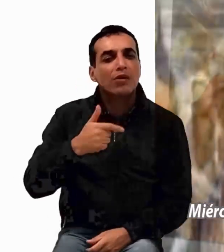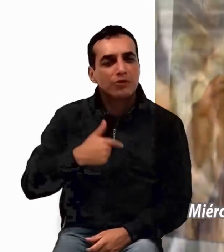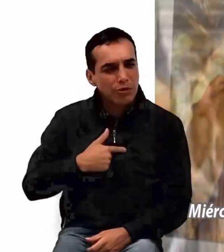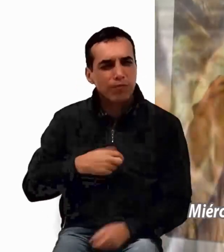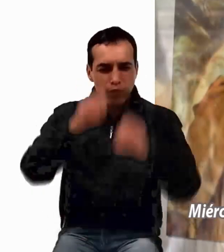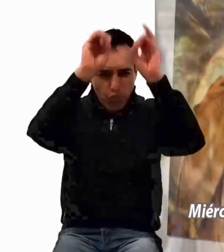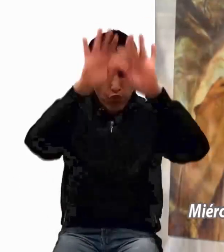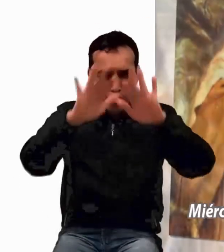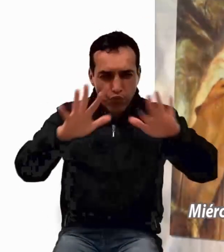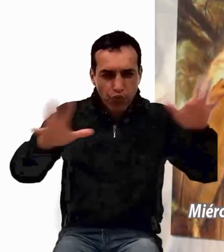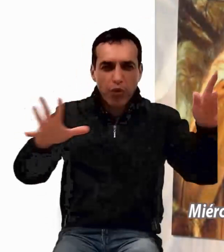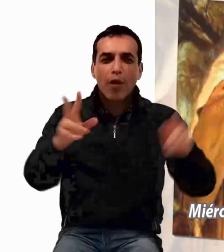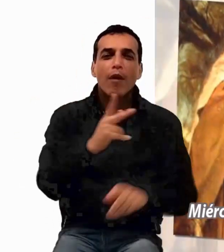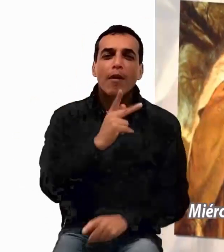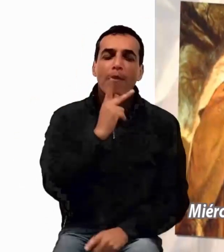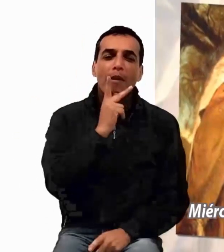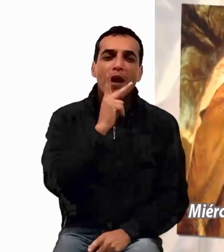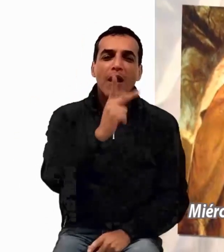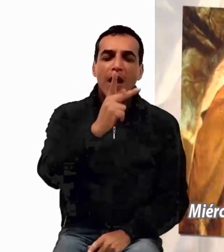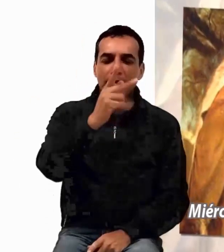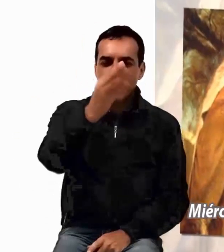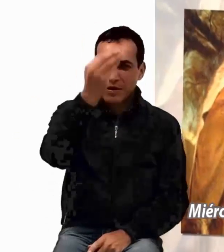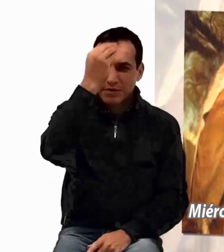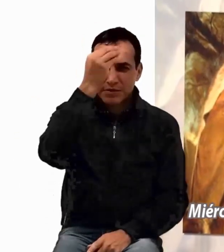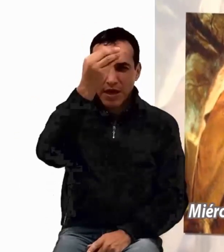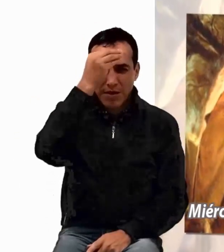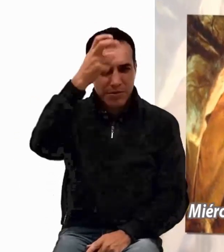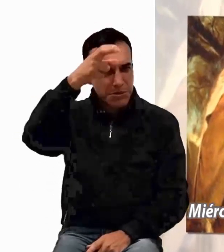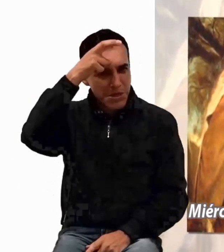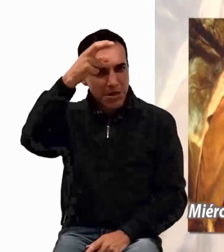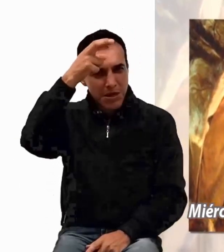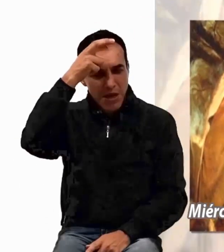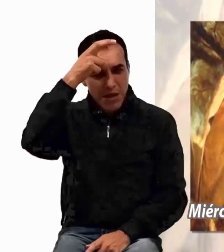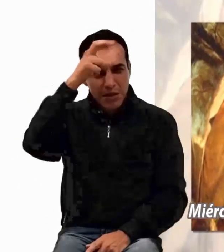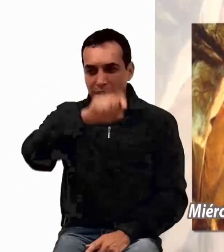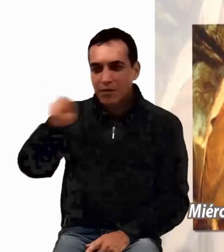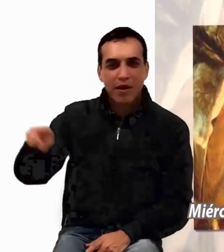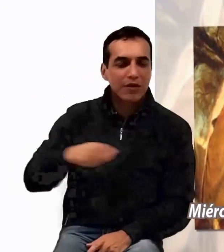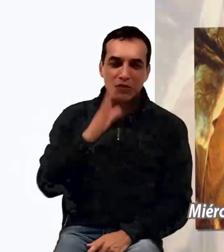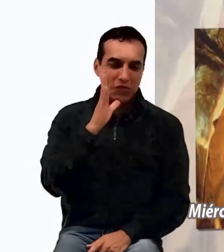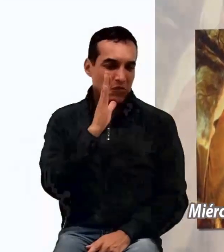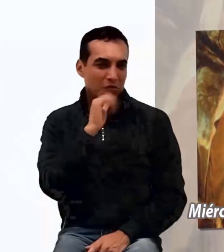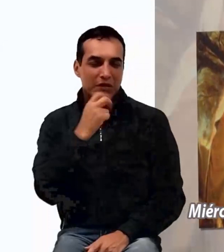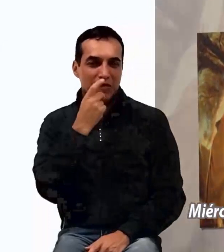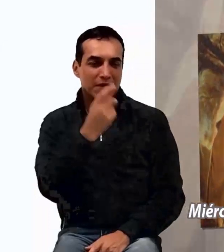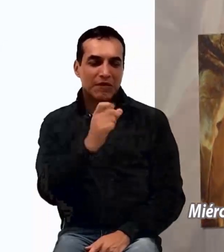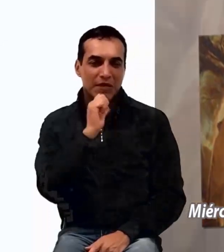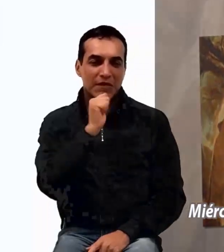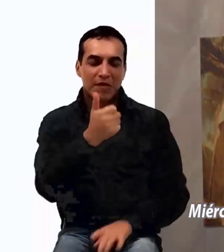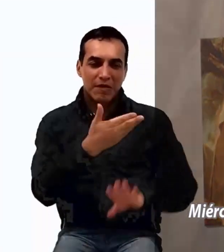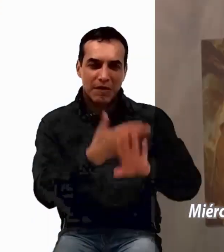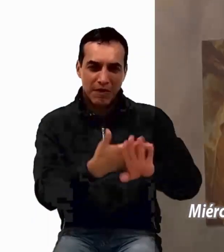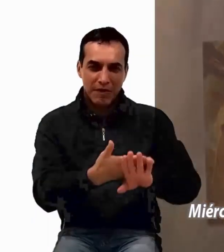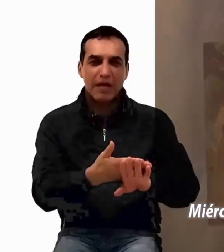podrán resistir ni contradecir ningún adversario de ustedes. Los traicionarán hasta sus propios